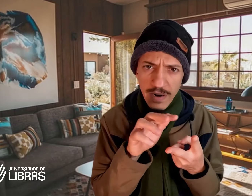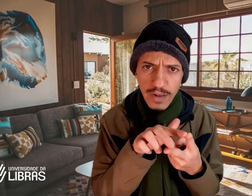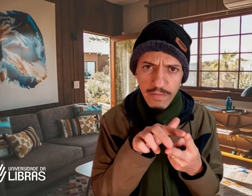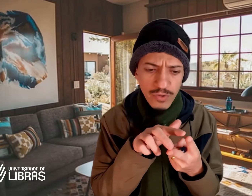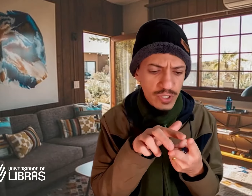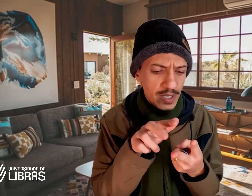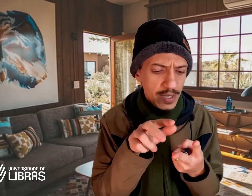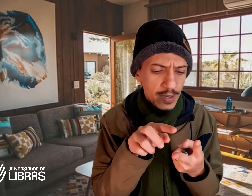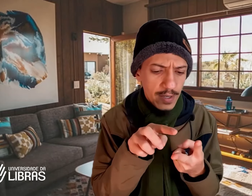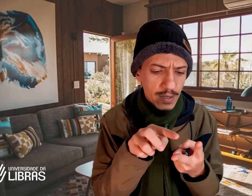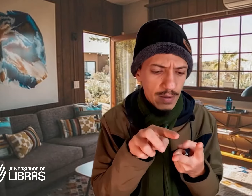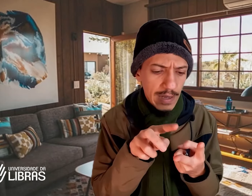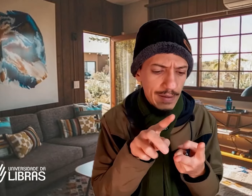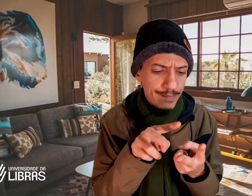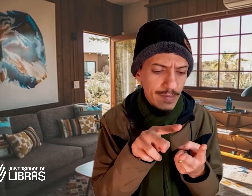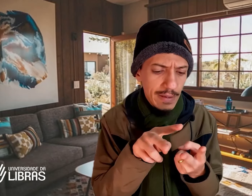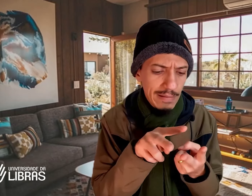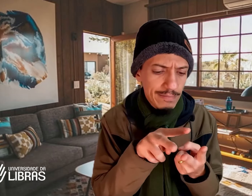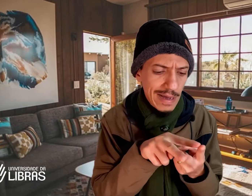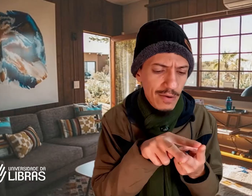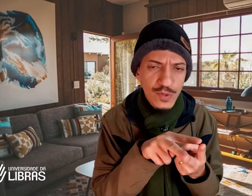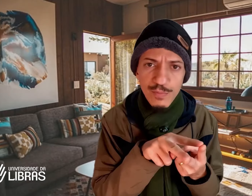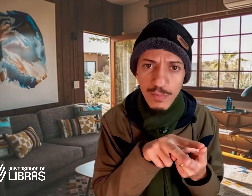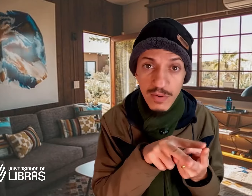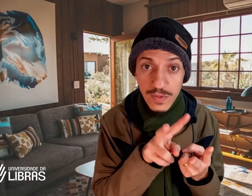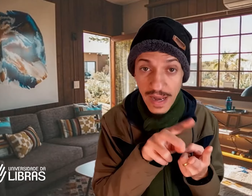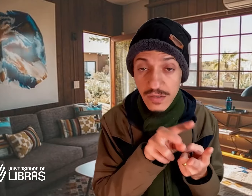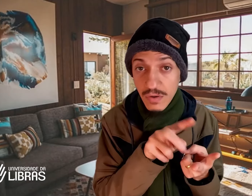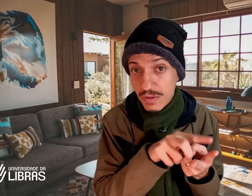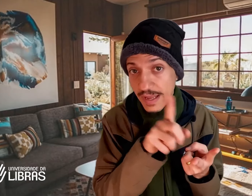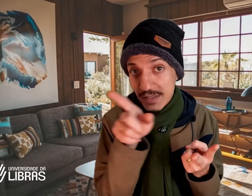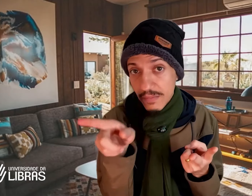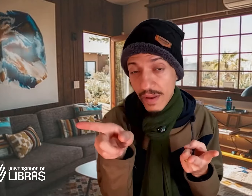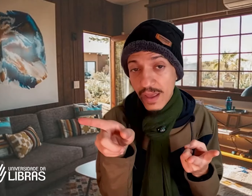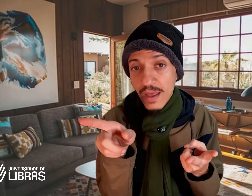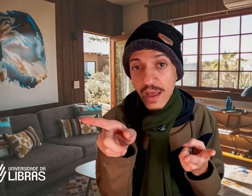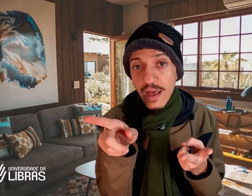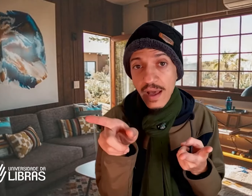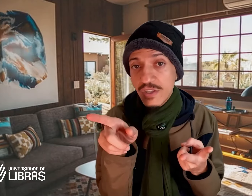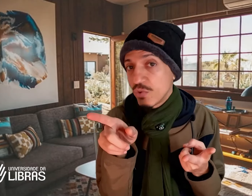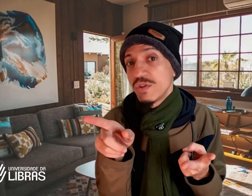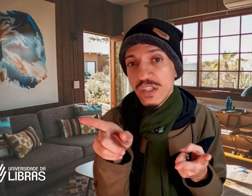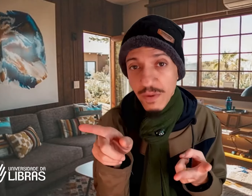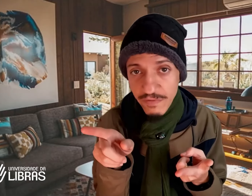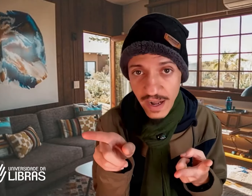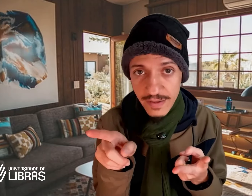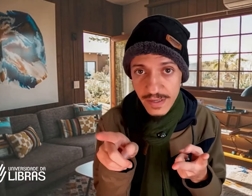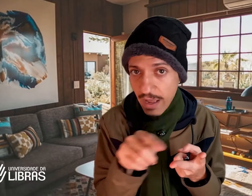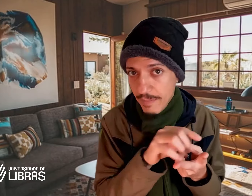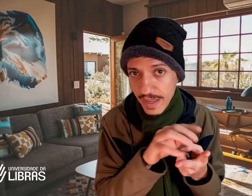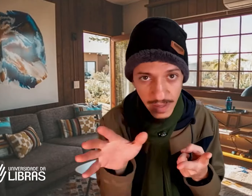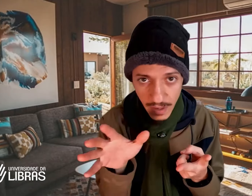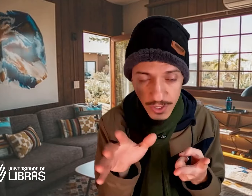a nível de cargos públicos, mas isso acontece também em instituições privadas. É a mesma lógica.